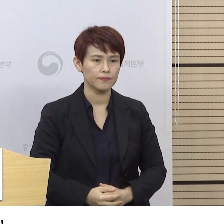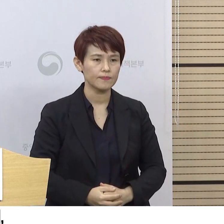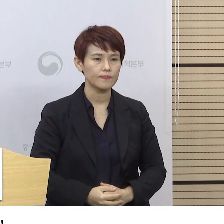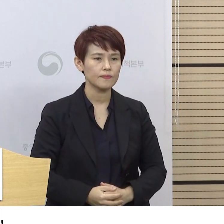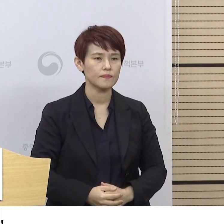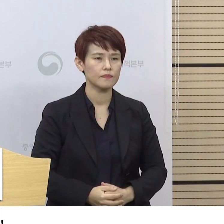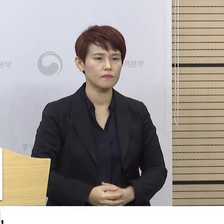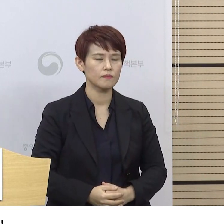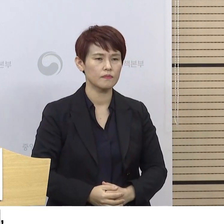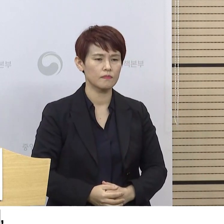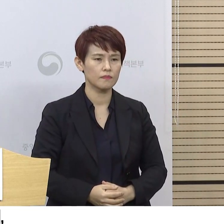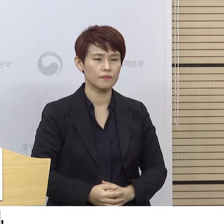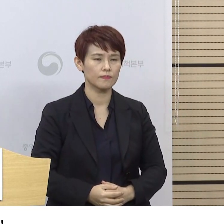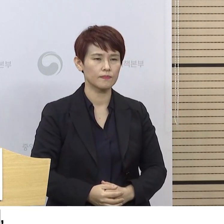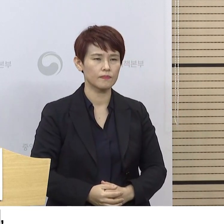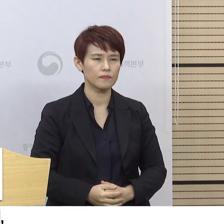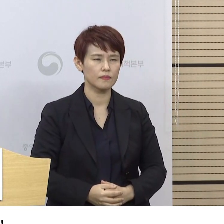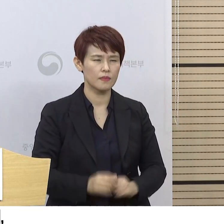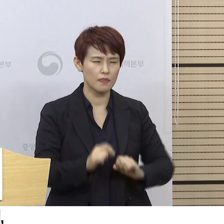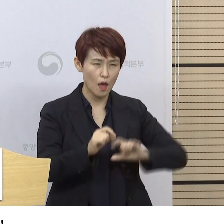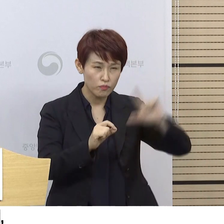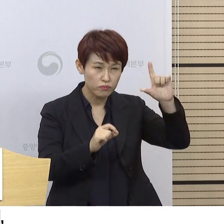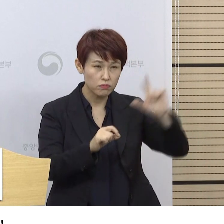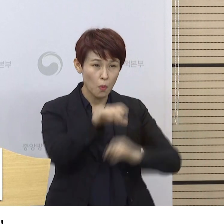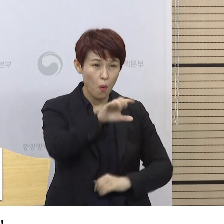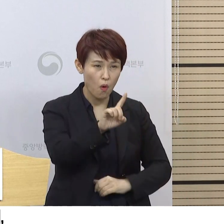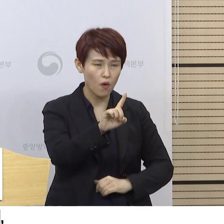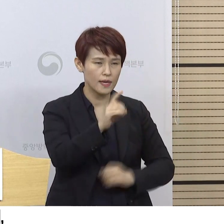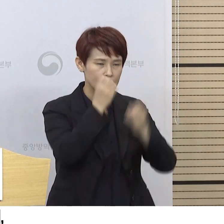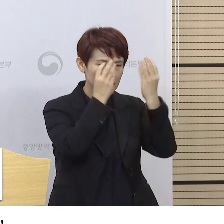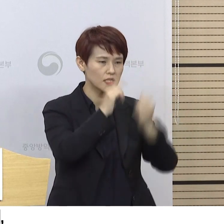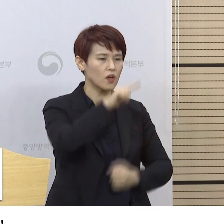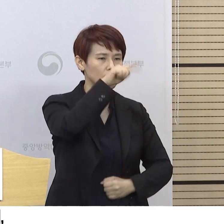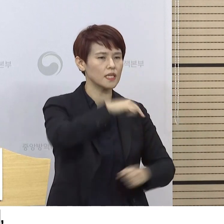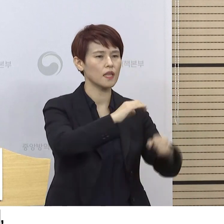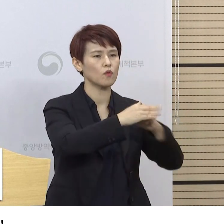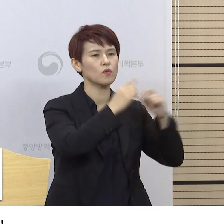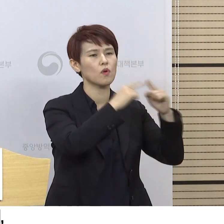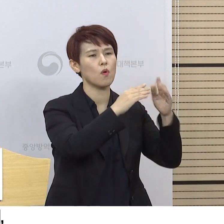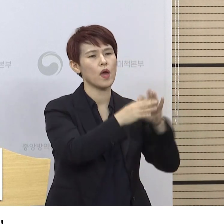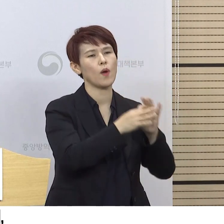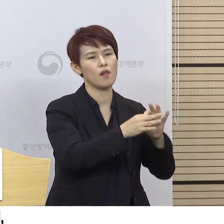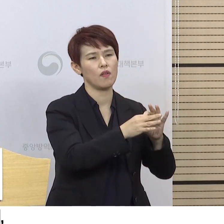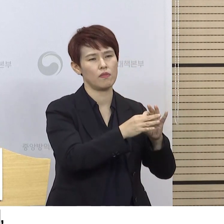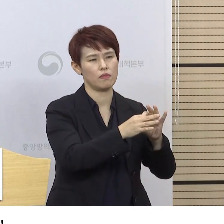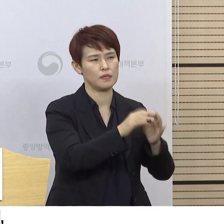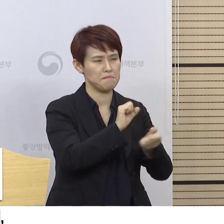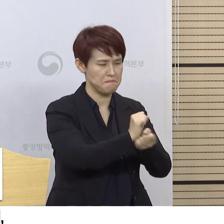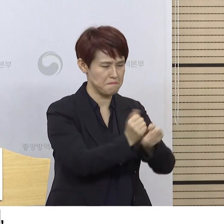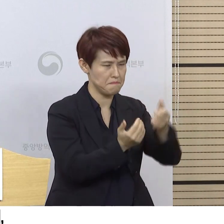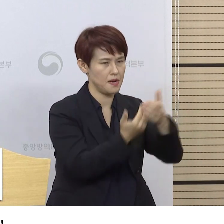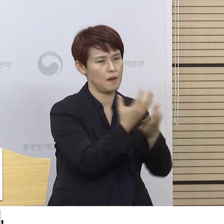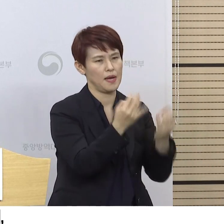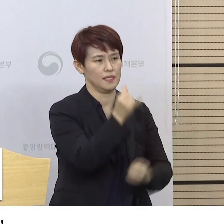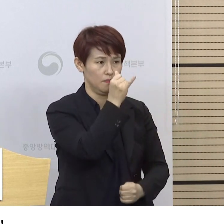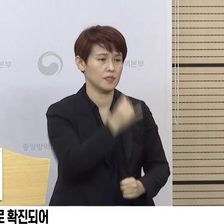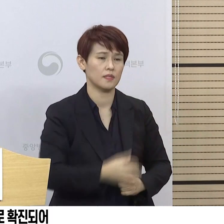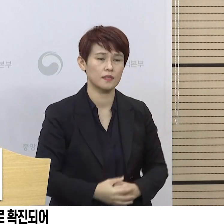상당수가 신천지 대구교회 관련 사례가 될 것으로 예상을 하고 있습니다.